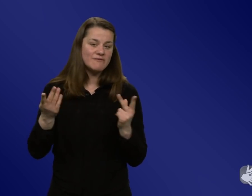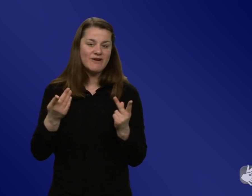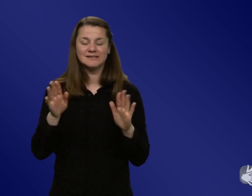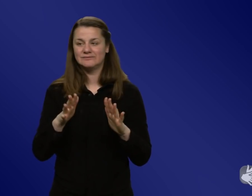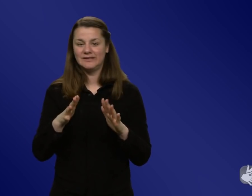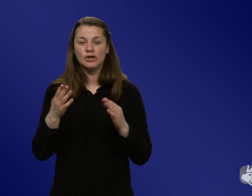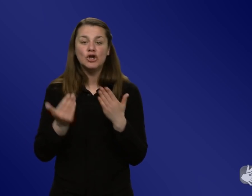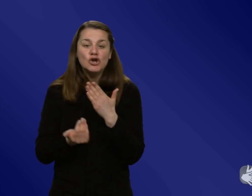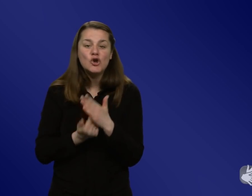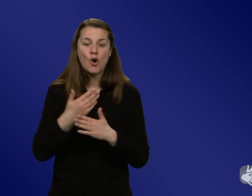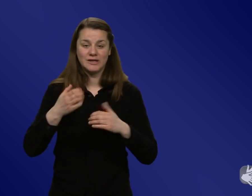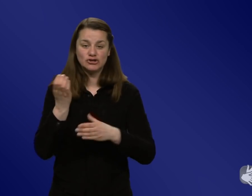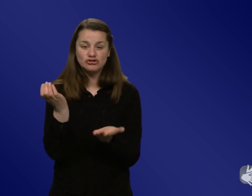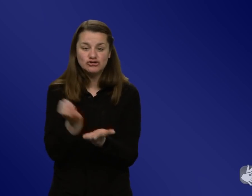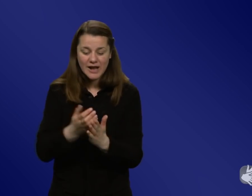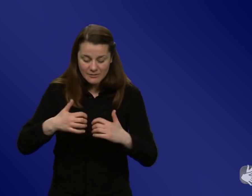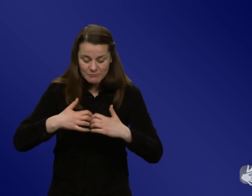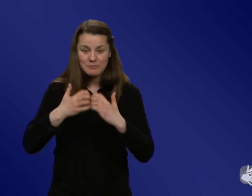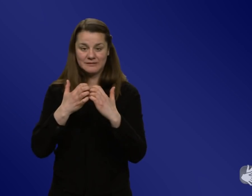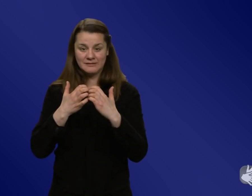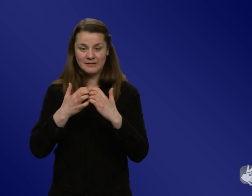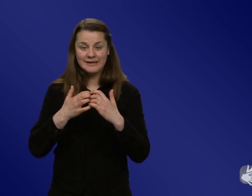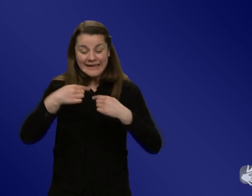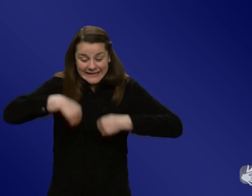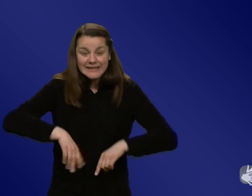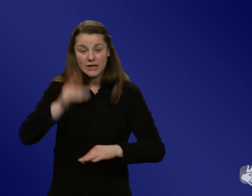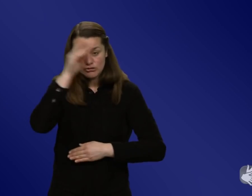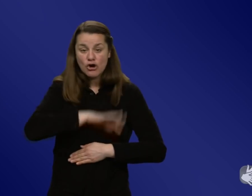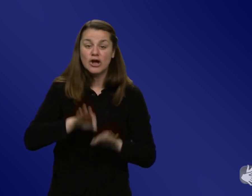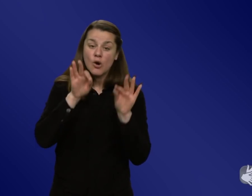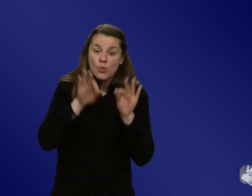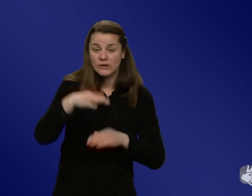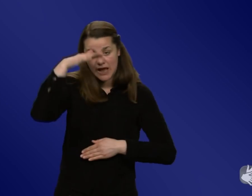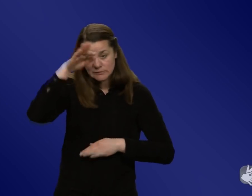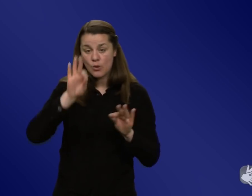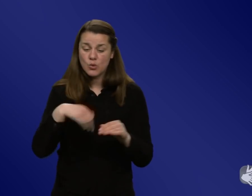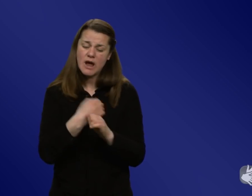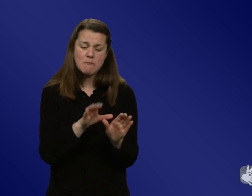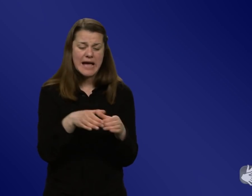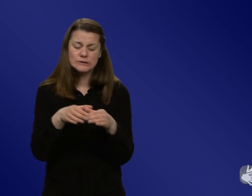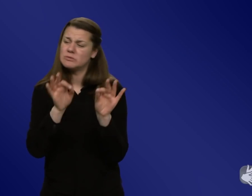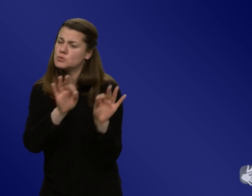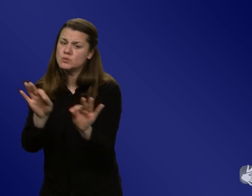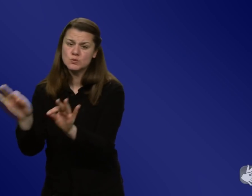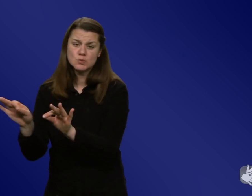gute Leute, gute Arbeitsgruppen, es gibt noch und nöcher irgendwelche, sag ich mal, WHO